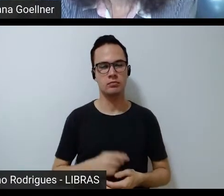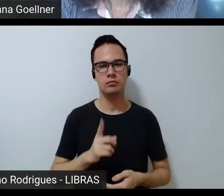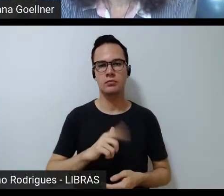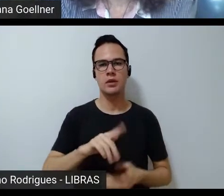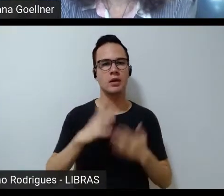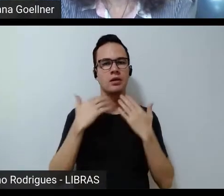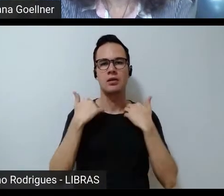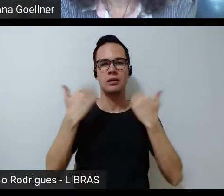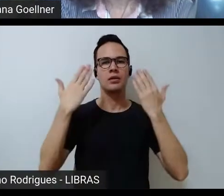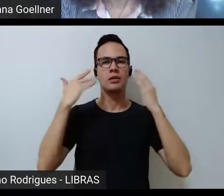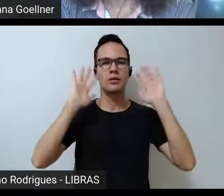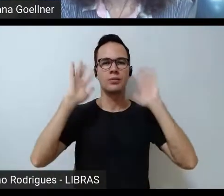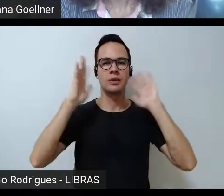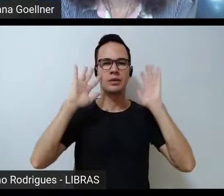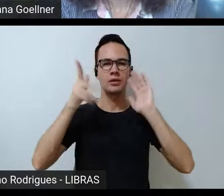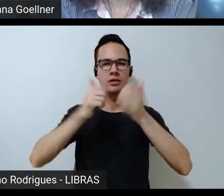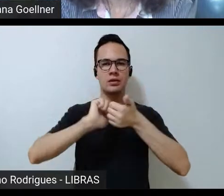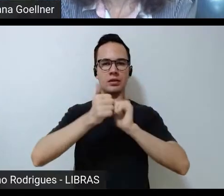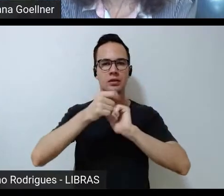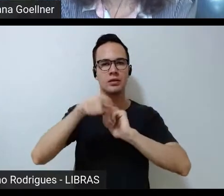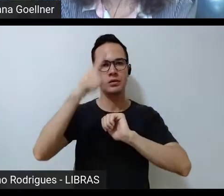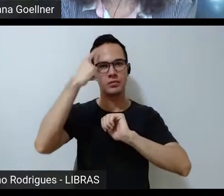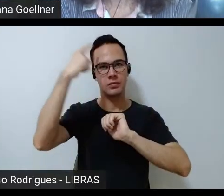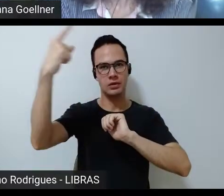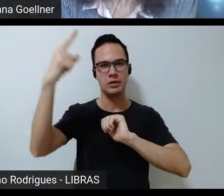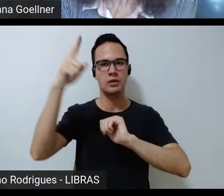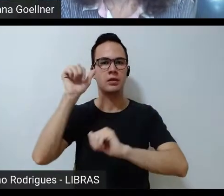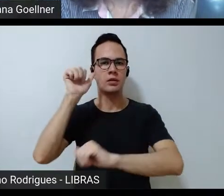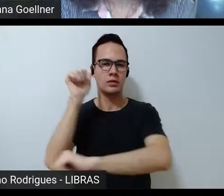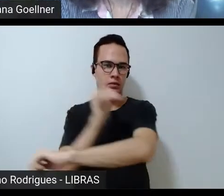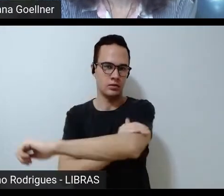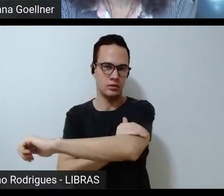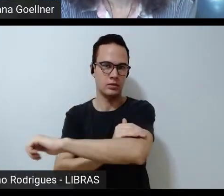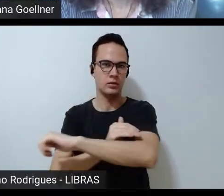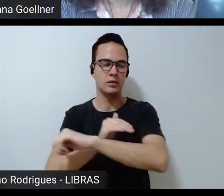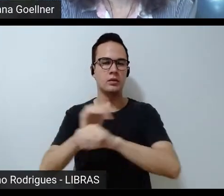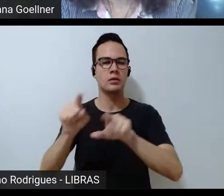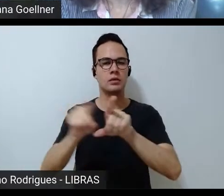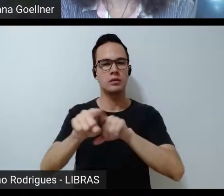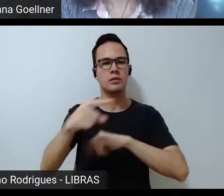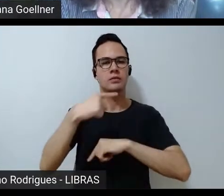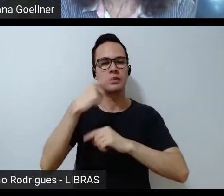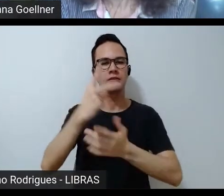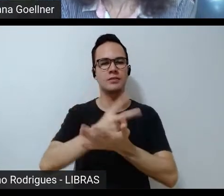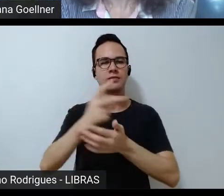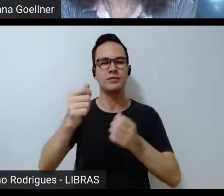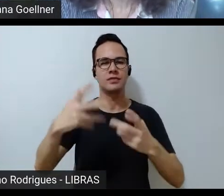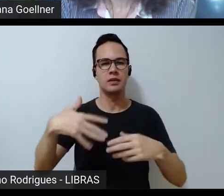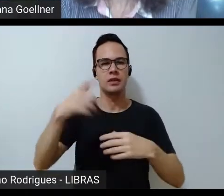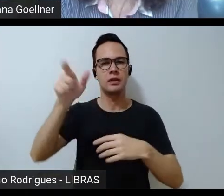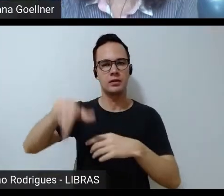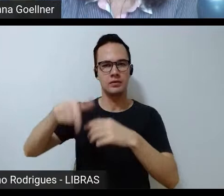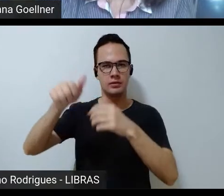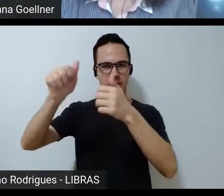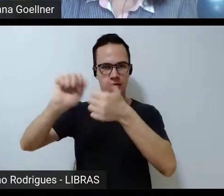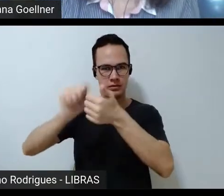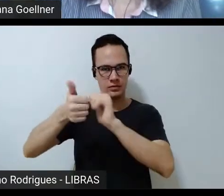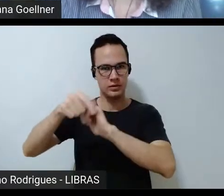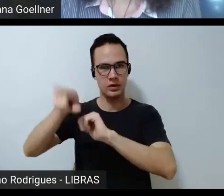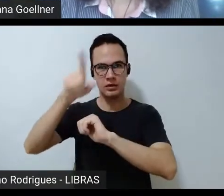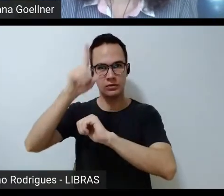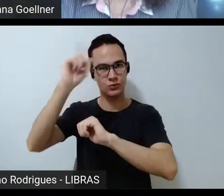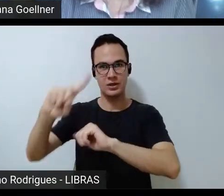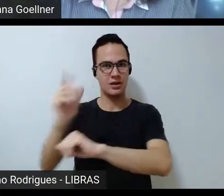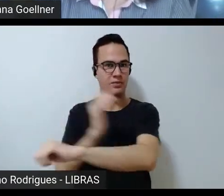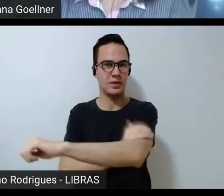como pensar o esporte sem pensar a partir dos feminismos. Aliás, eu sempre tenho dito que as atletas são feministas sem saber que